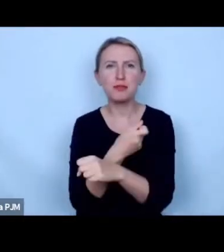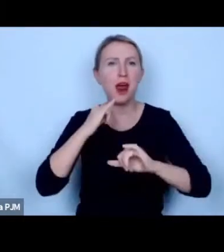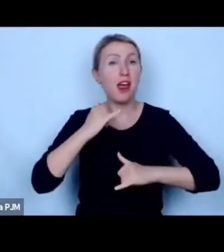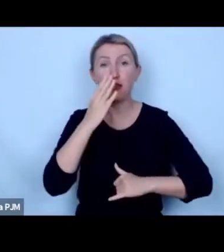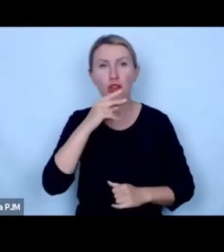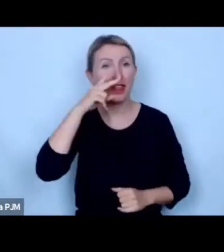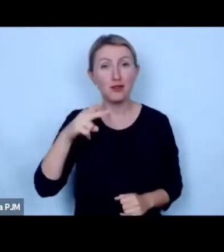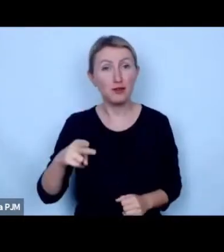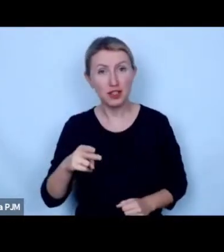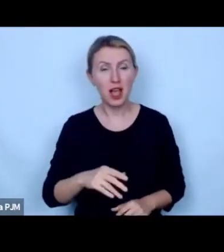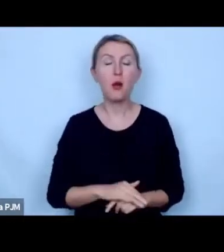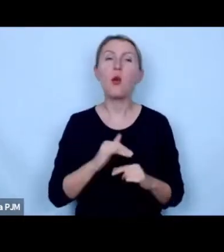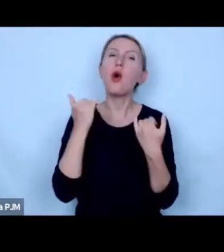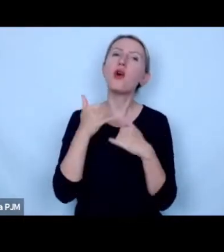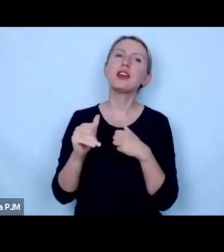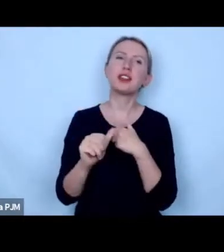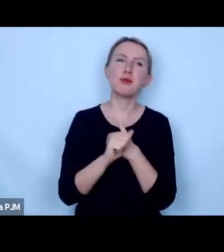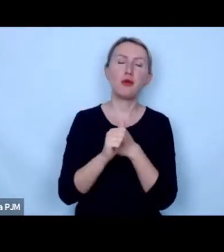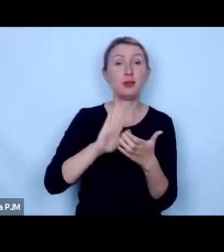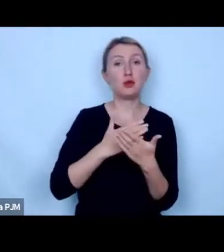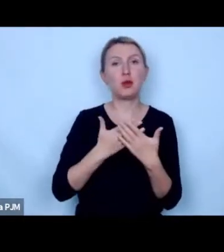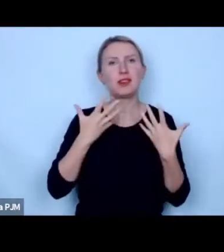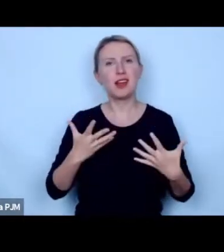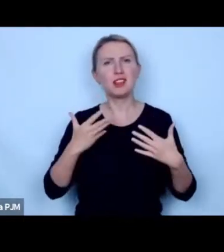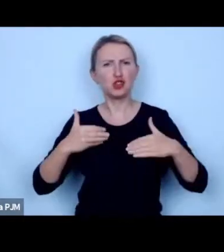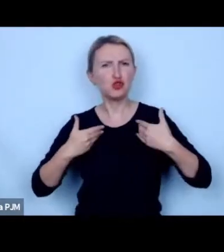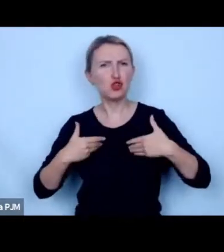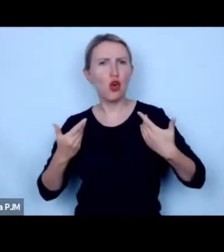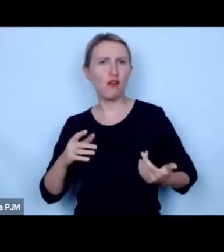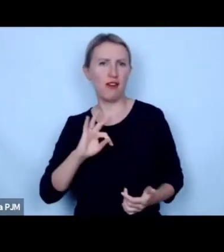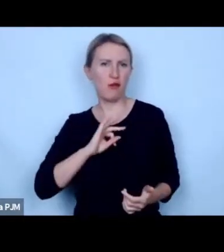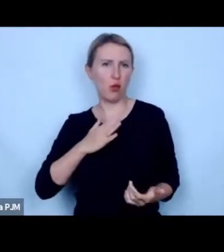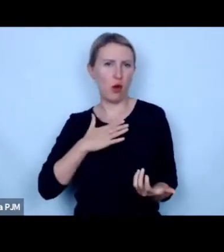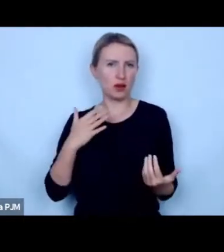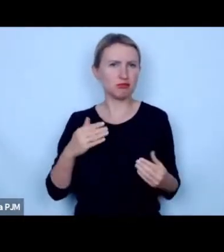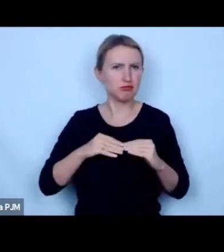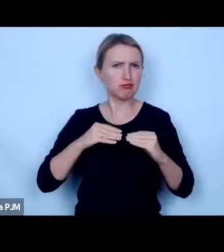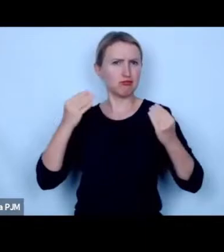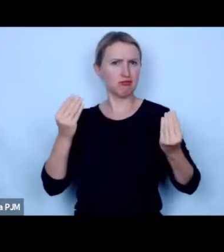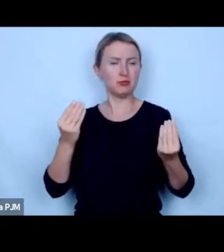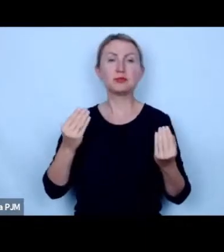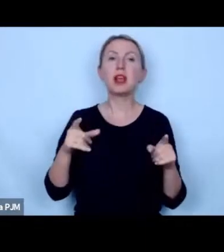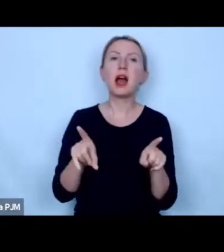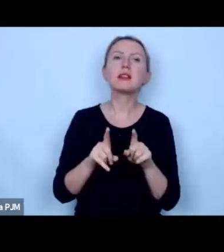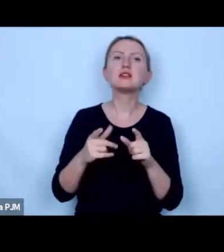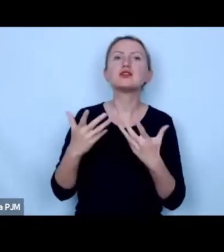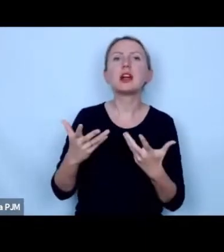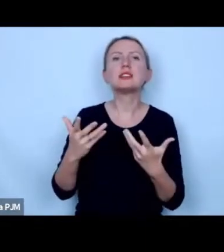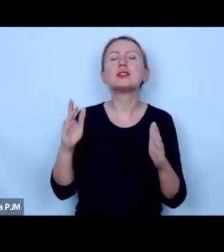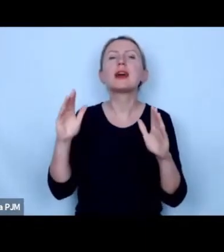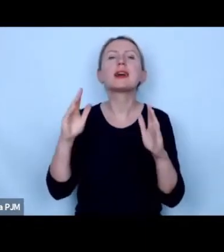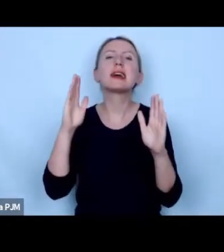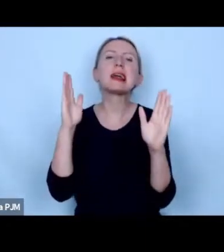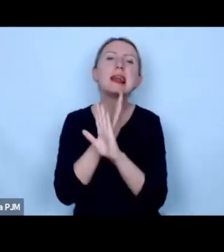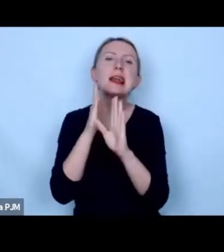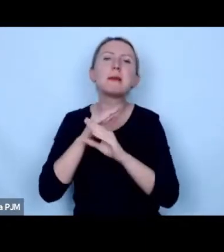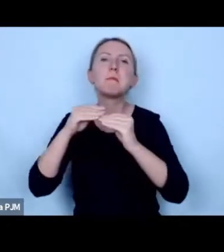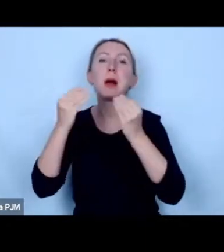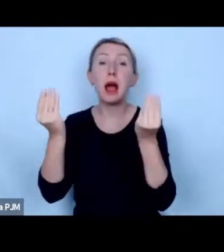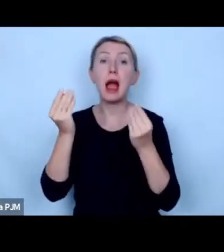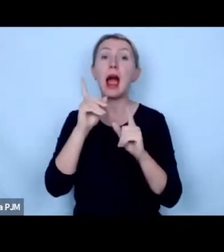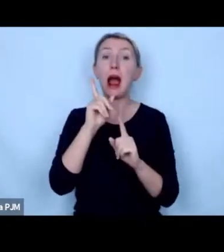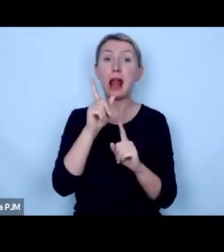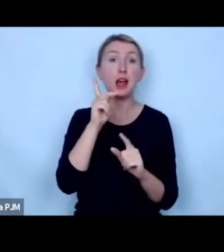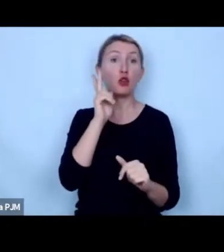powód innym powodem może być chęć zadbania o własne zdrowie jeszcze innym powodem może być chęć zadbania o klimat ale ostatecznie jeżeli ktoś już